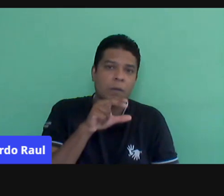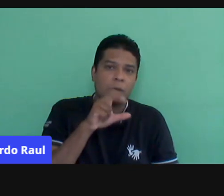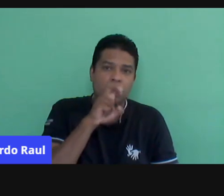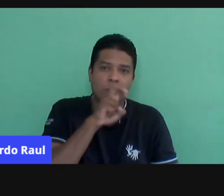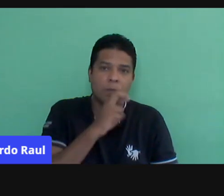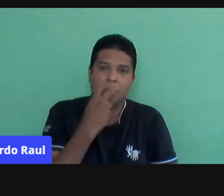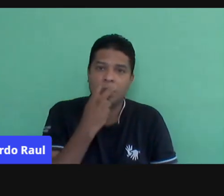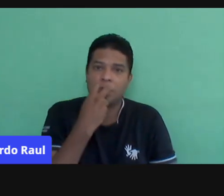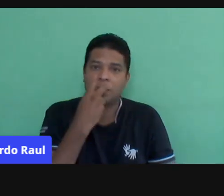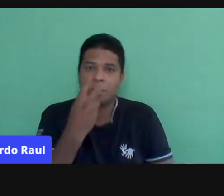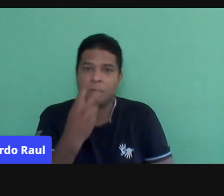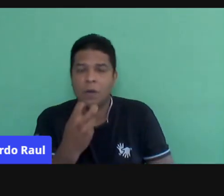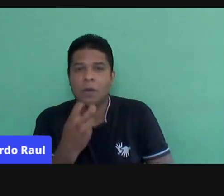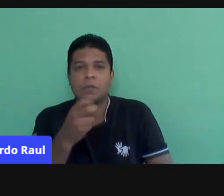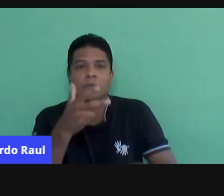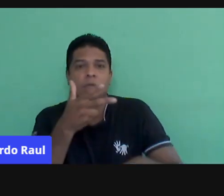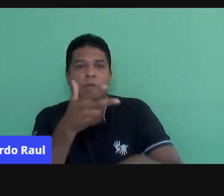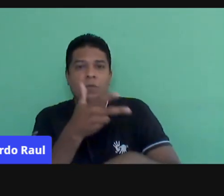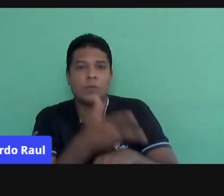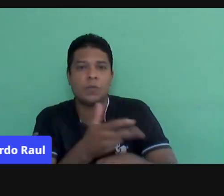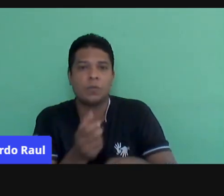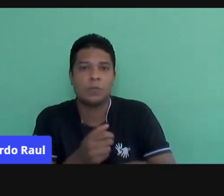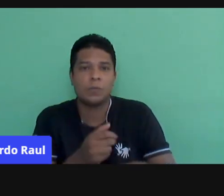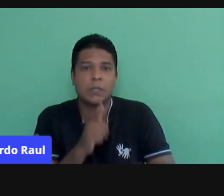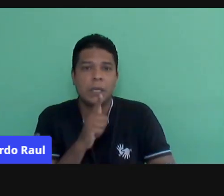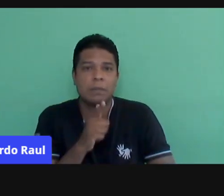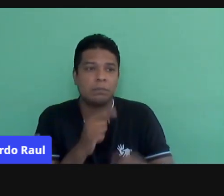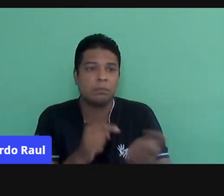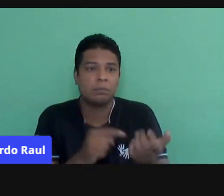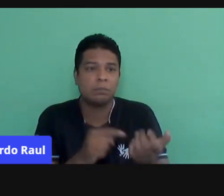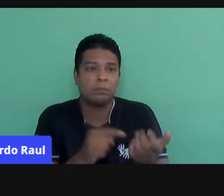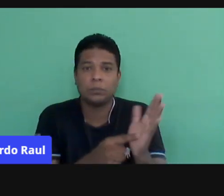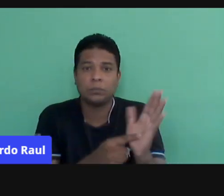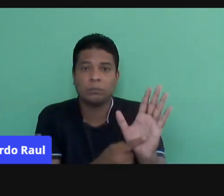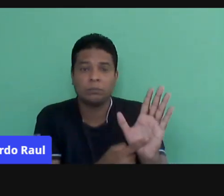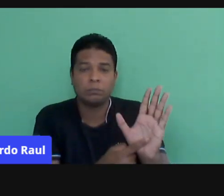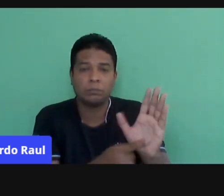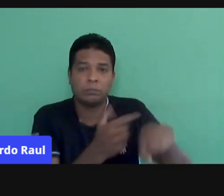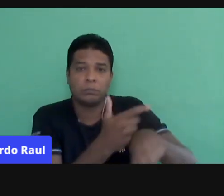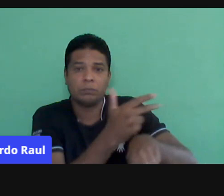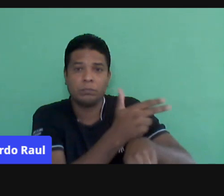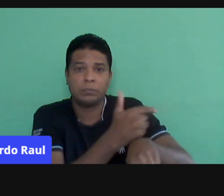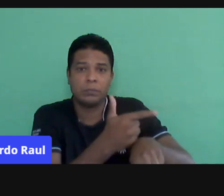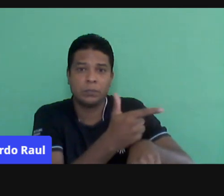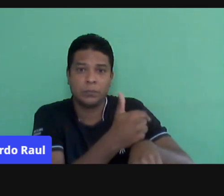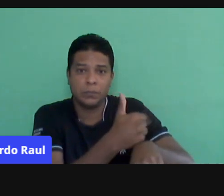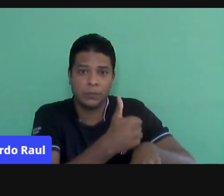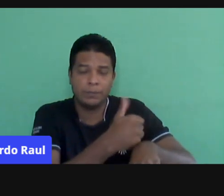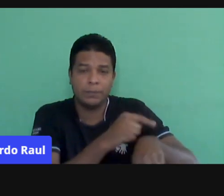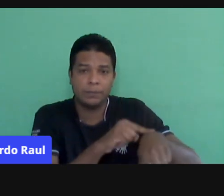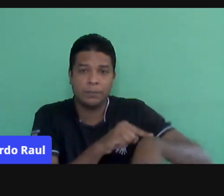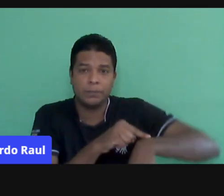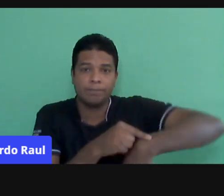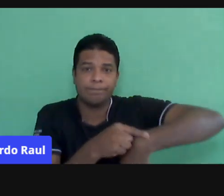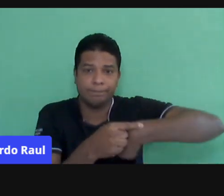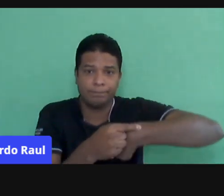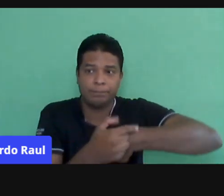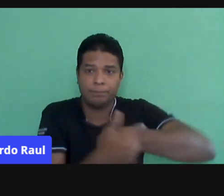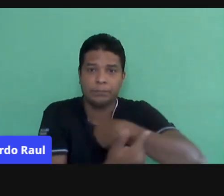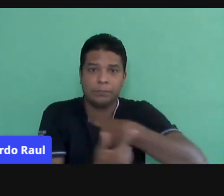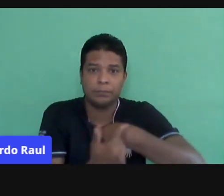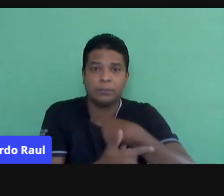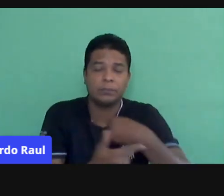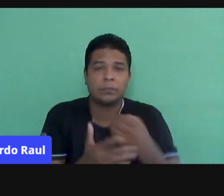mostrando um recurso, mostrando um relógio. Vou pegar o relógio e vou mostrar para o meu aluno, né? Eu preciso acreditar